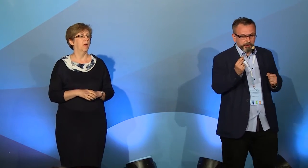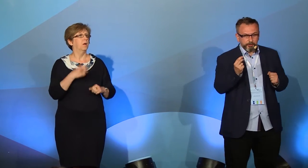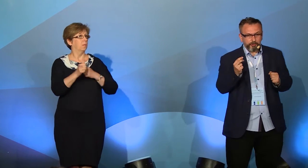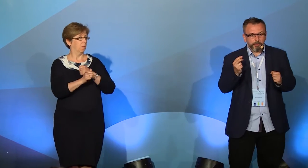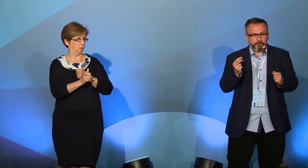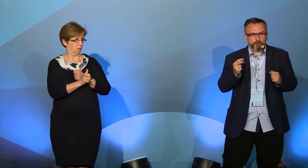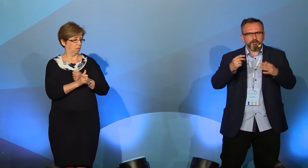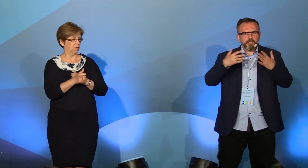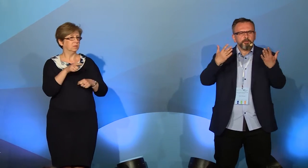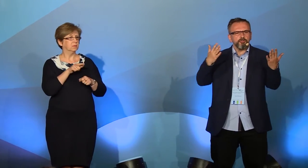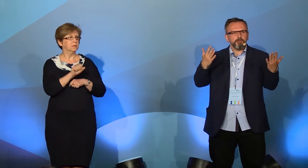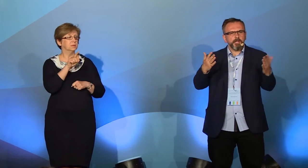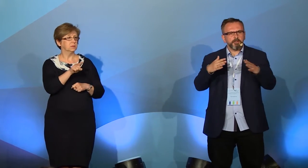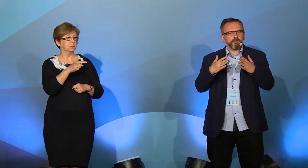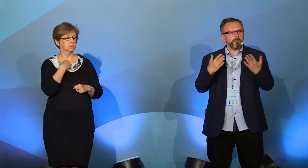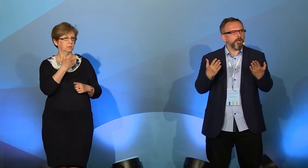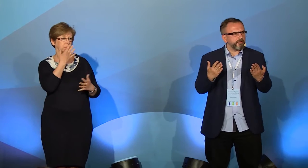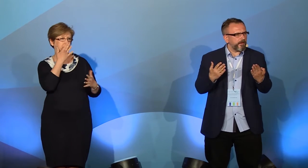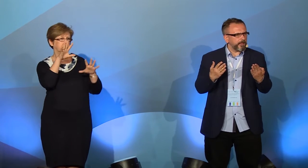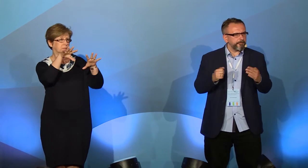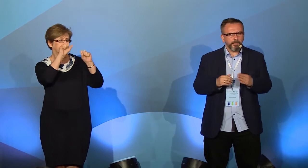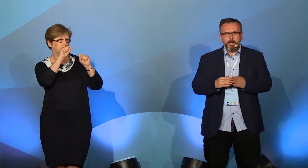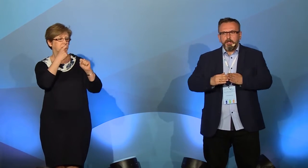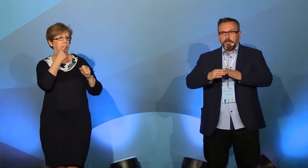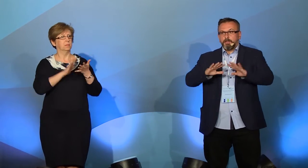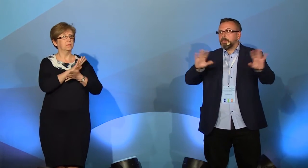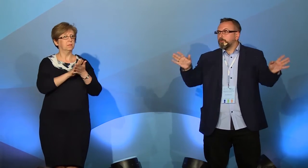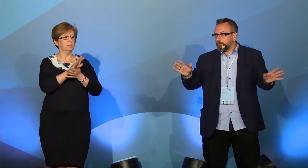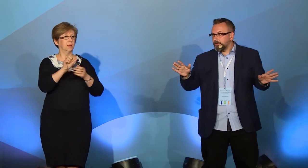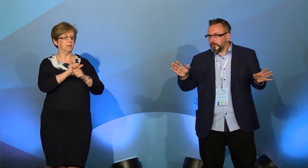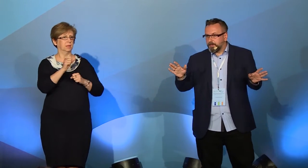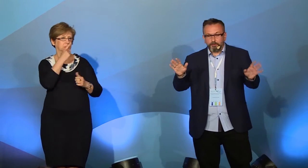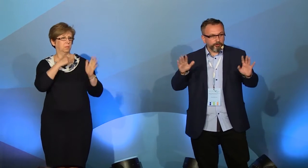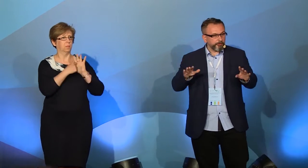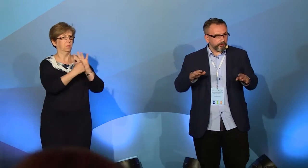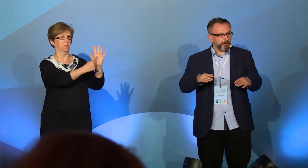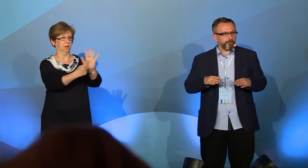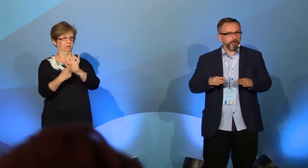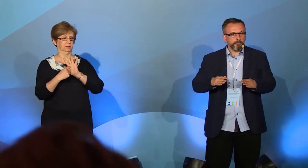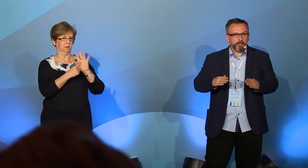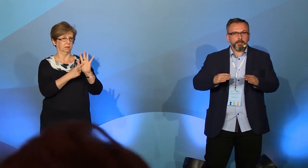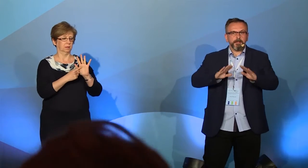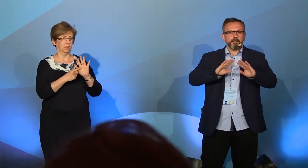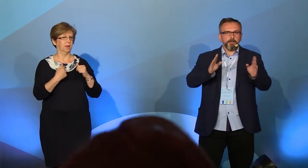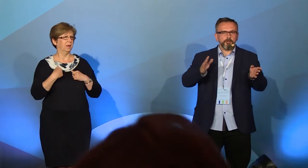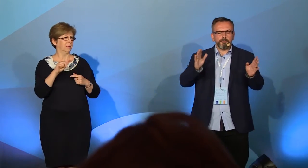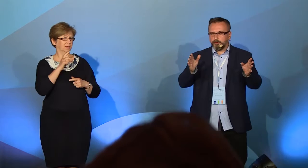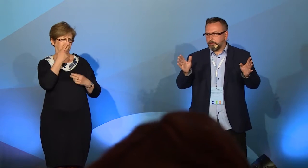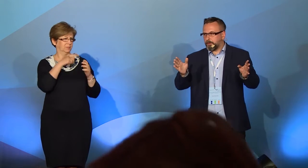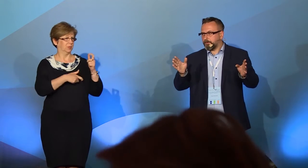tak myślimy, jest to, że wydaje nam się, że miganie to rodzaj pokazywania. Nie będę tu przeprowadzał testu, często to robię na swoich studentach, ale jestem pewien, że wszyscy Państwo